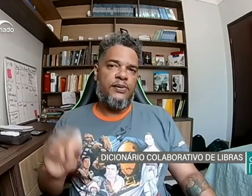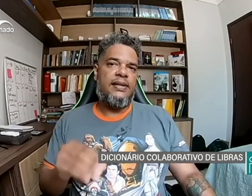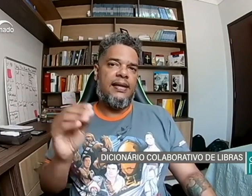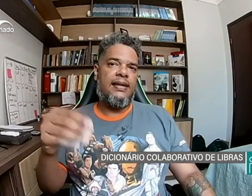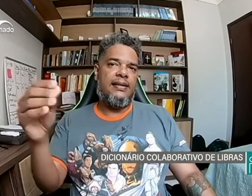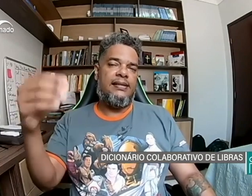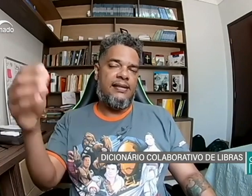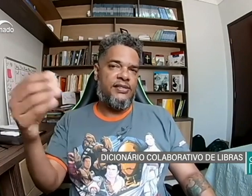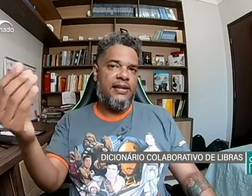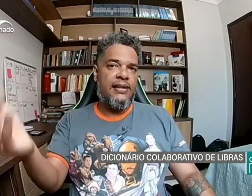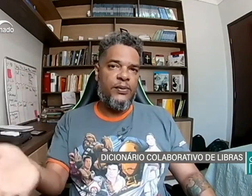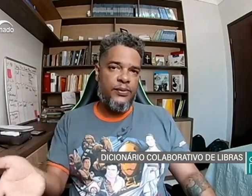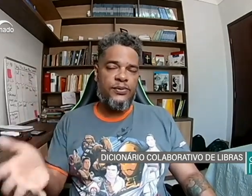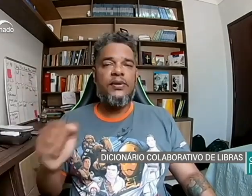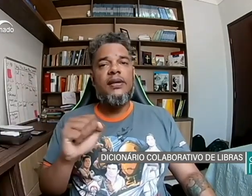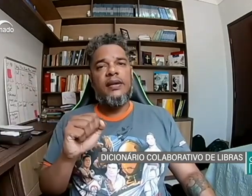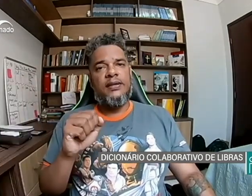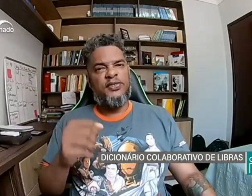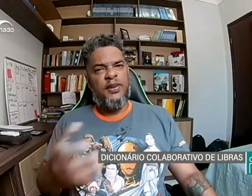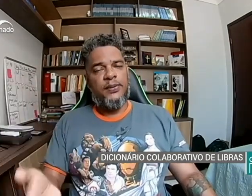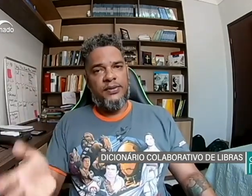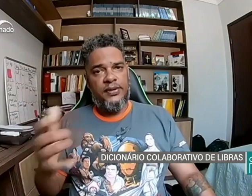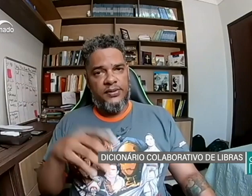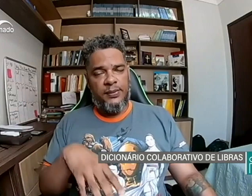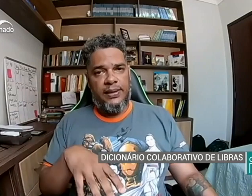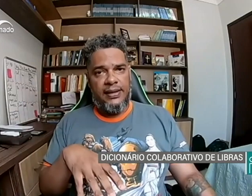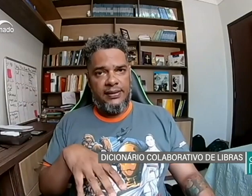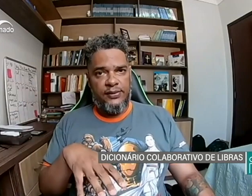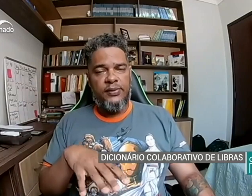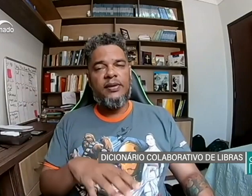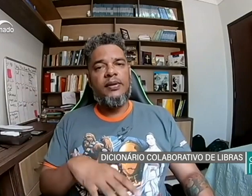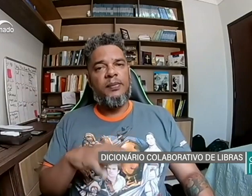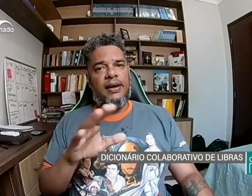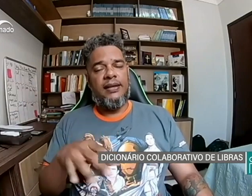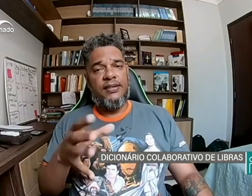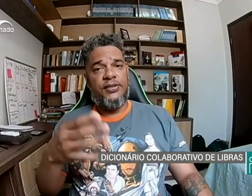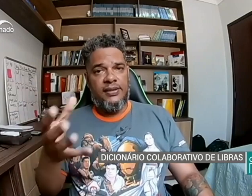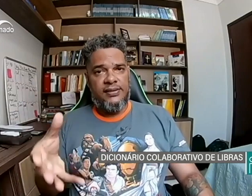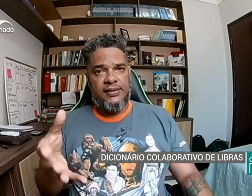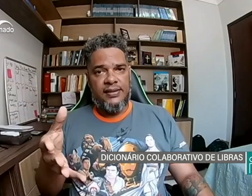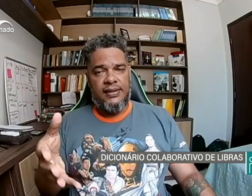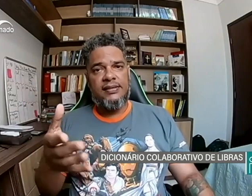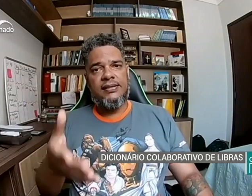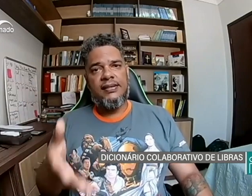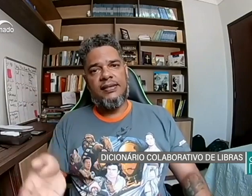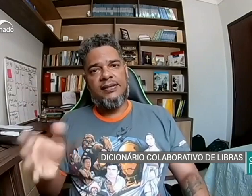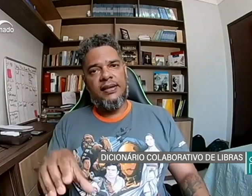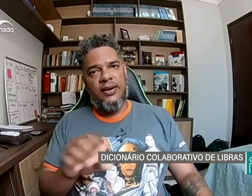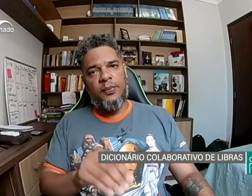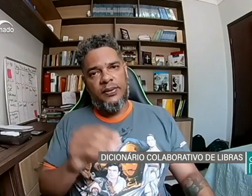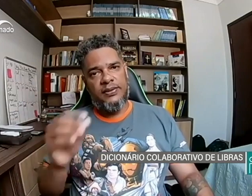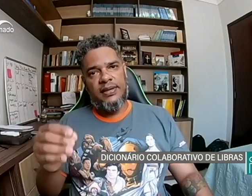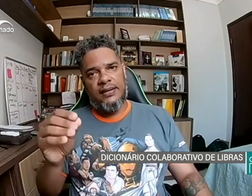de sinais daquele curso. Então, você vai poder usar o nosso aplicativo para cadastrar esses sinais e, assim, criar o banco de dados